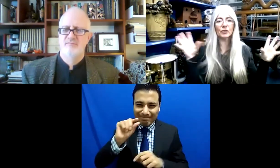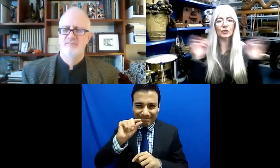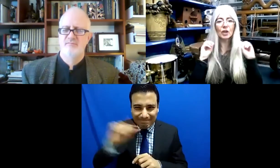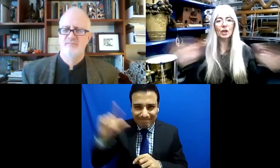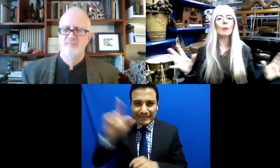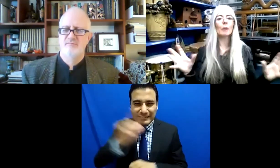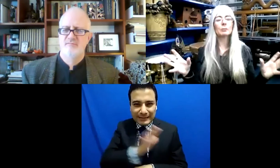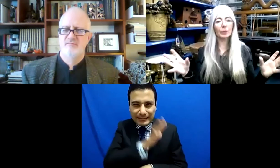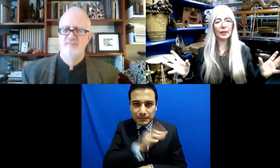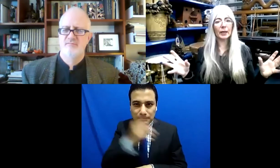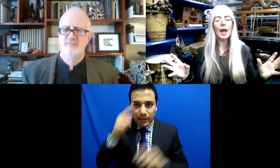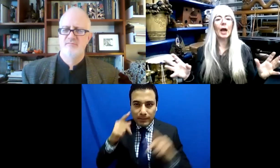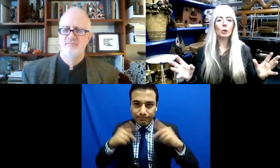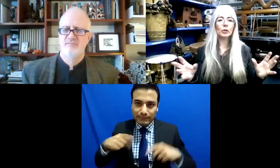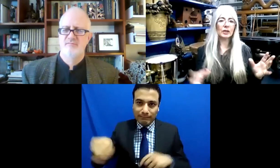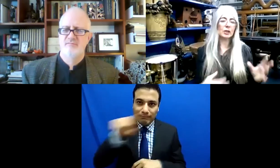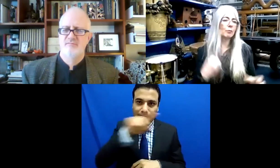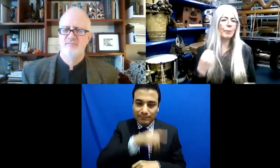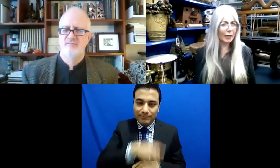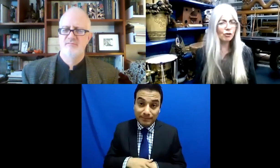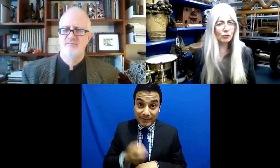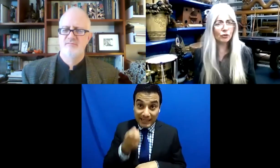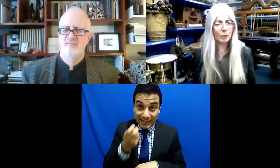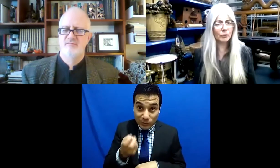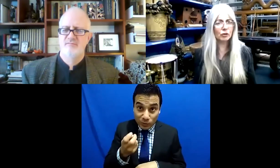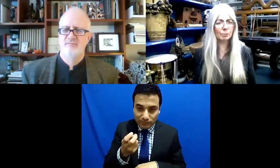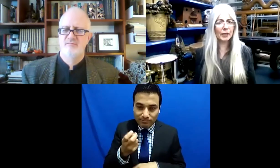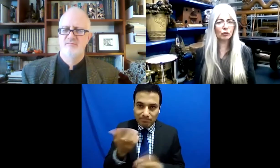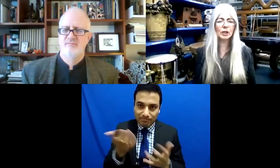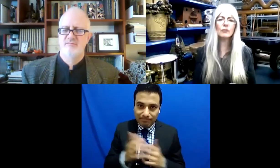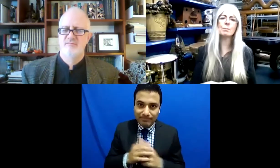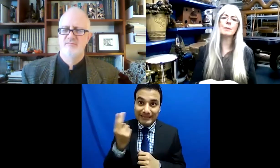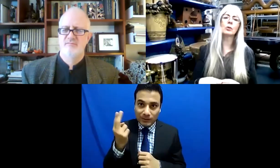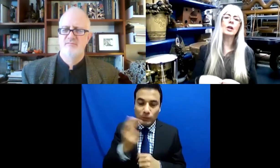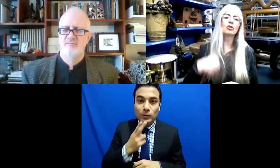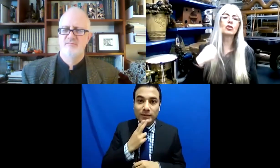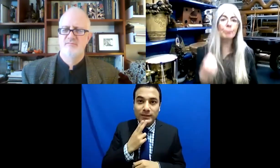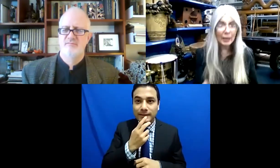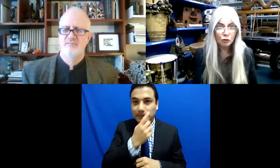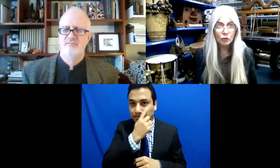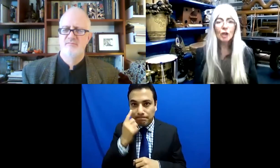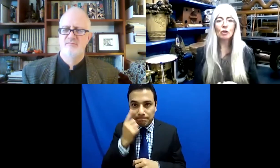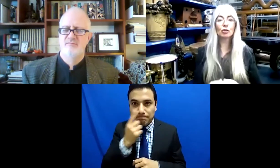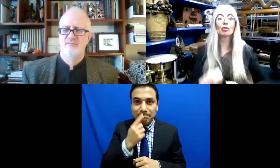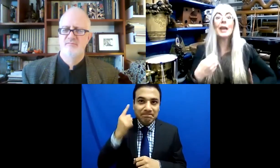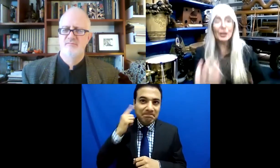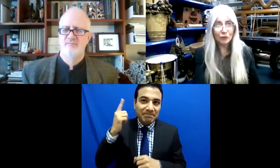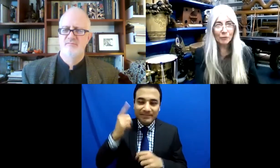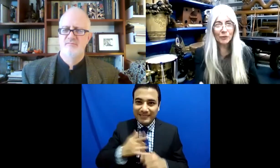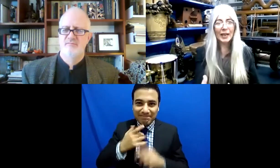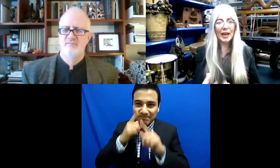público. Y ahí es cuando los otros sentidos entran al juego. Por ejemplo,